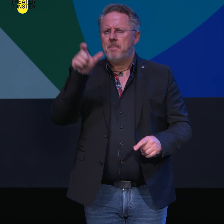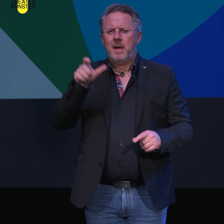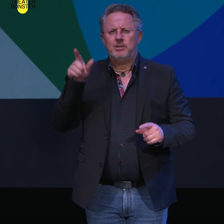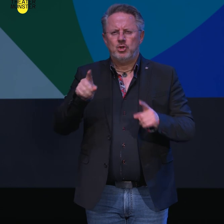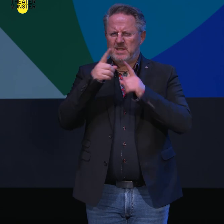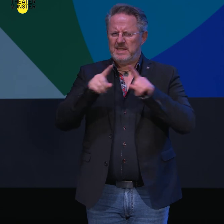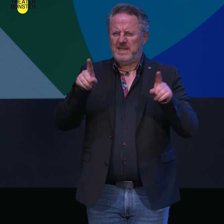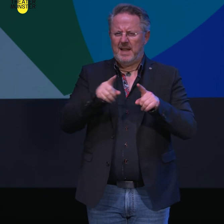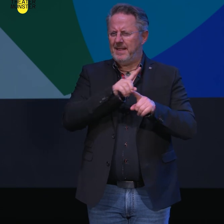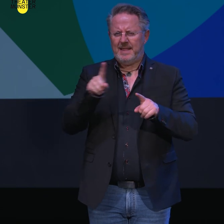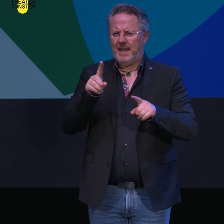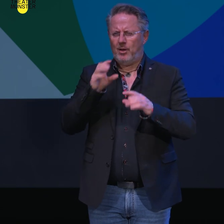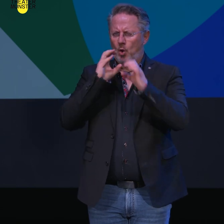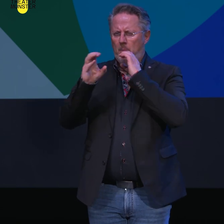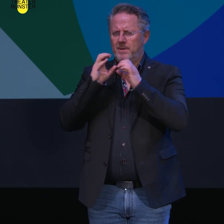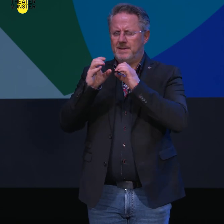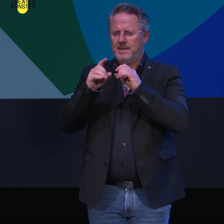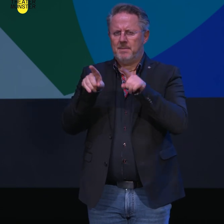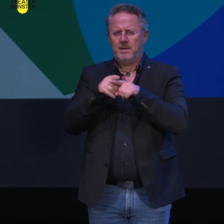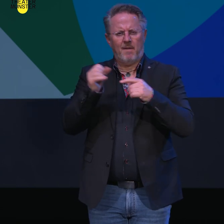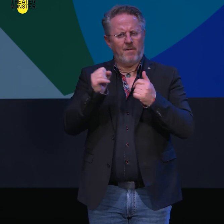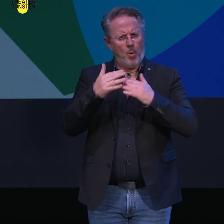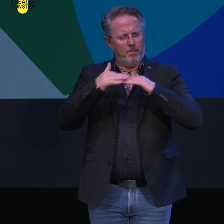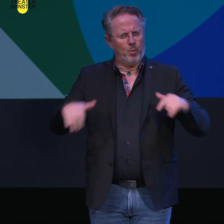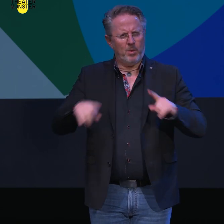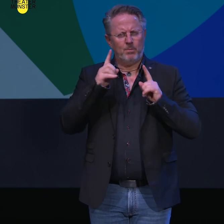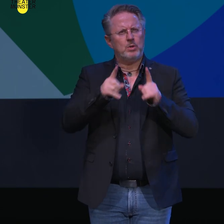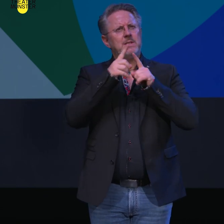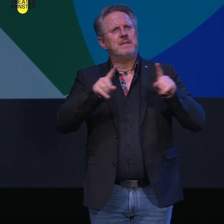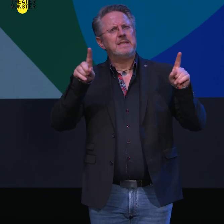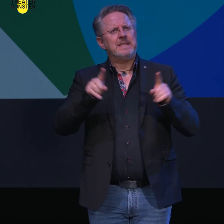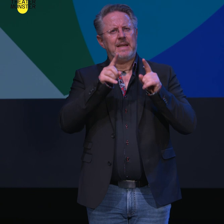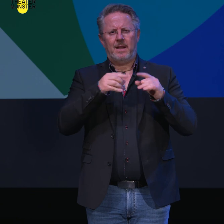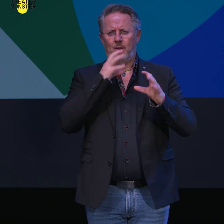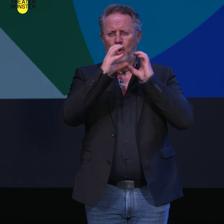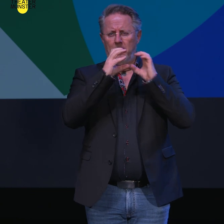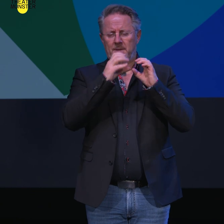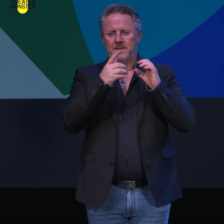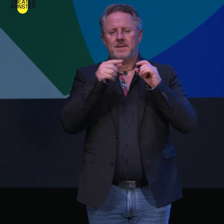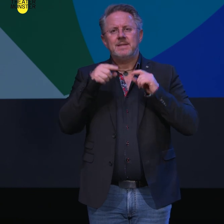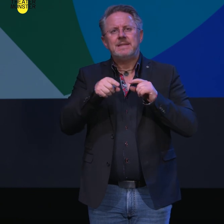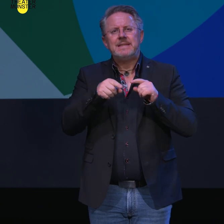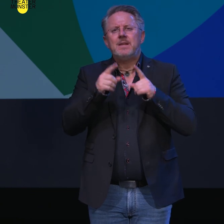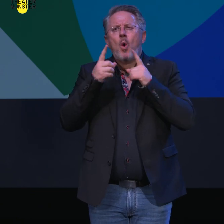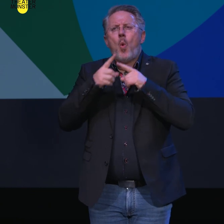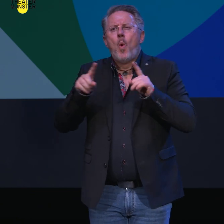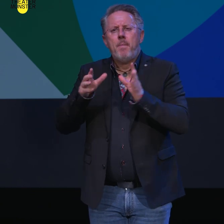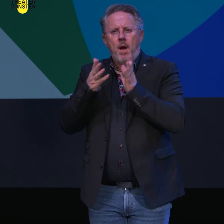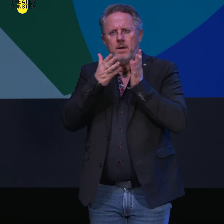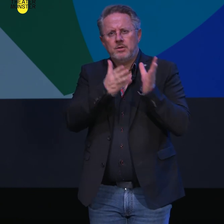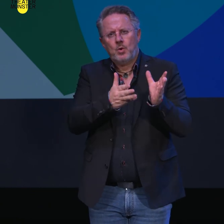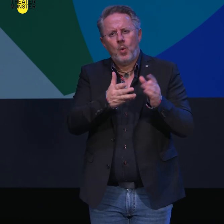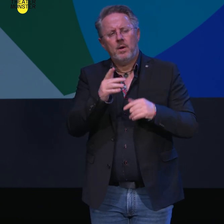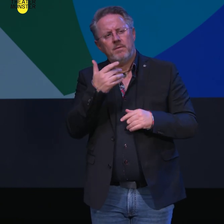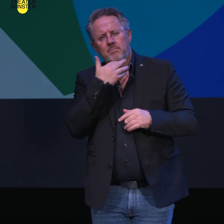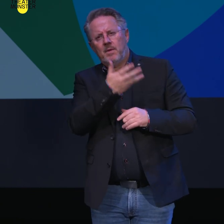nicht, wenn sie kommunizieren. Warum sollen sie es auf Bühnen tun? Bis heute haftet der Oper der Musiktheater diese kritische Frage